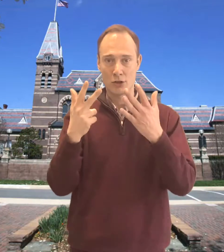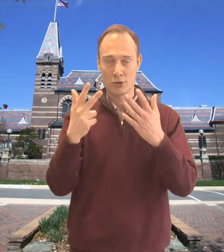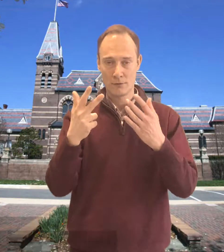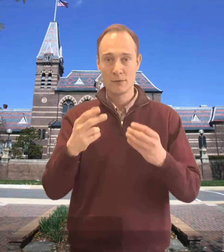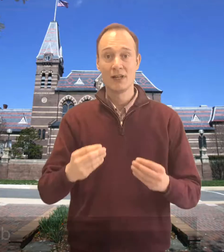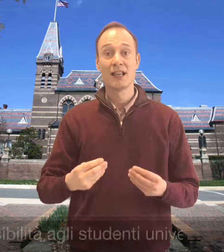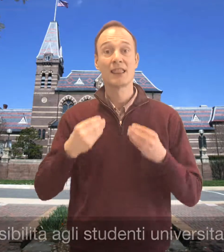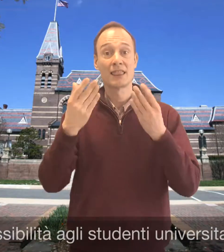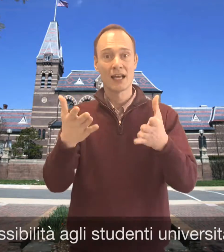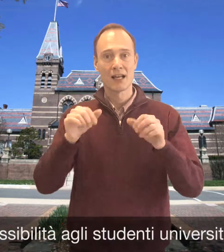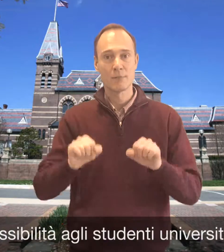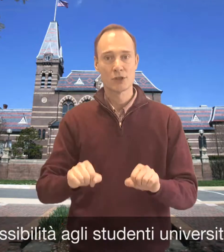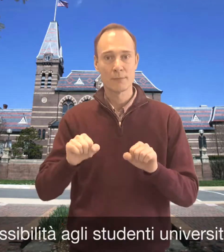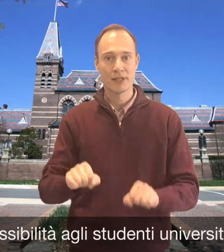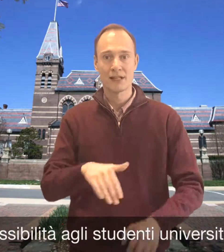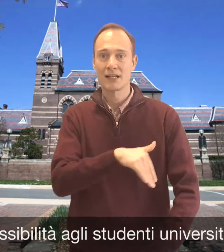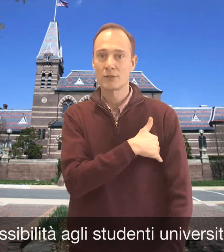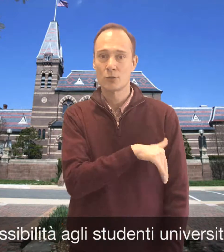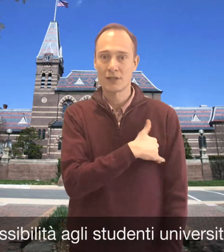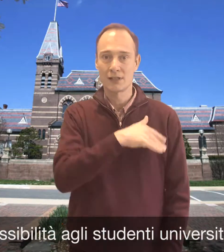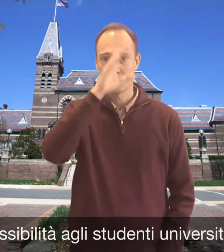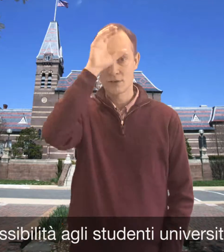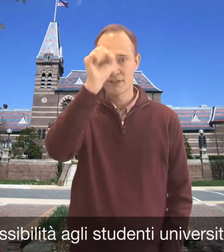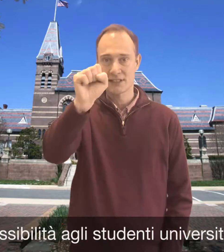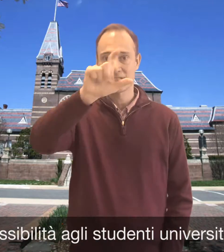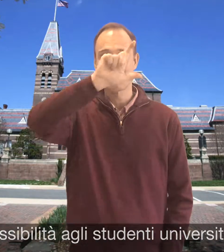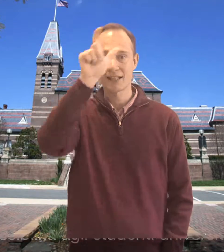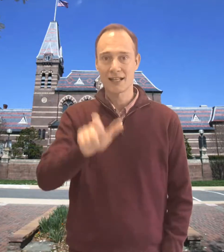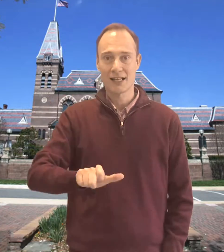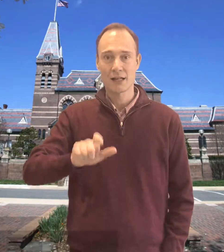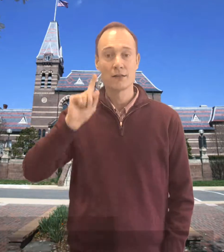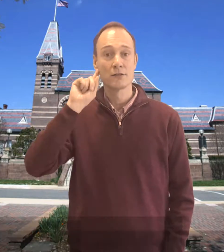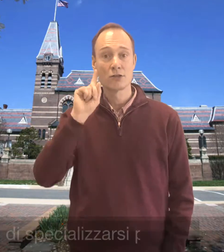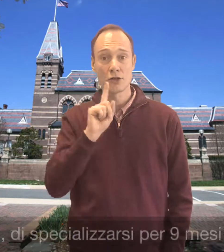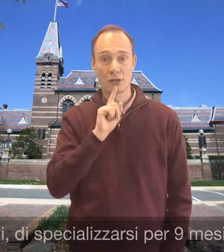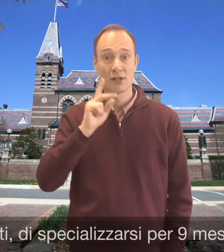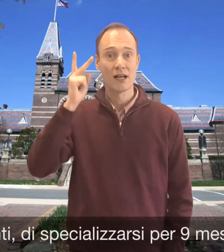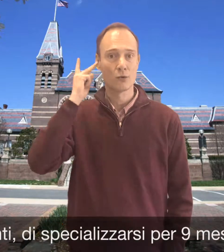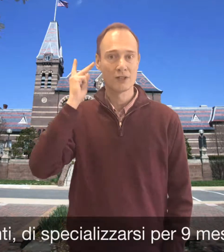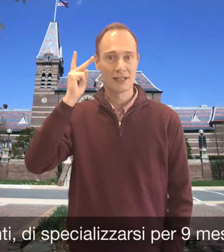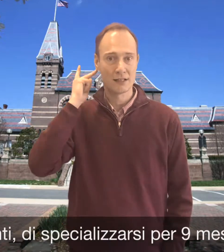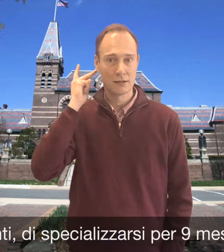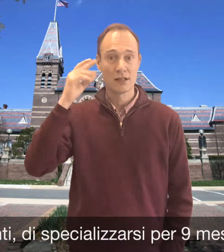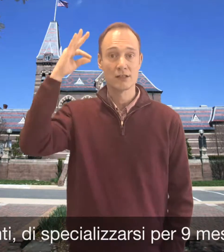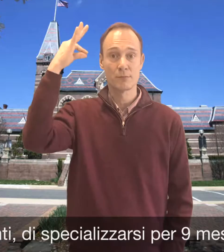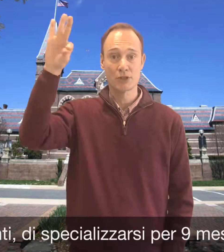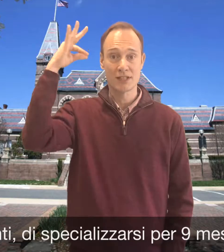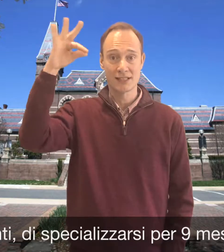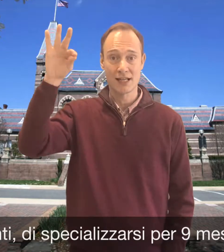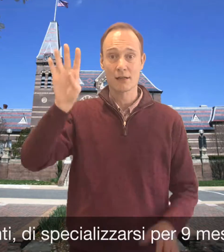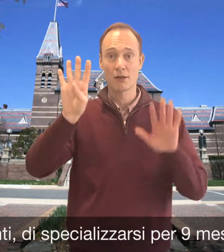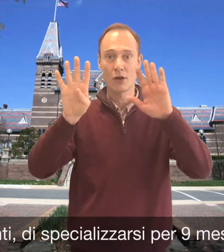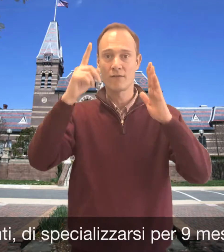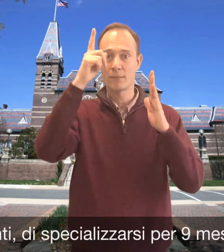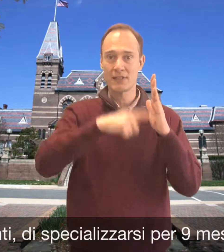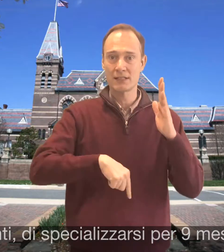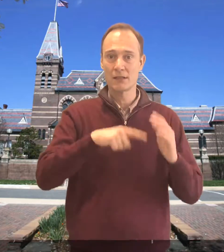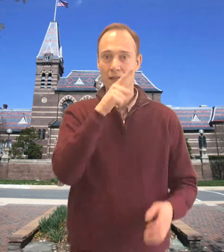italiani, sordi o udenti, di specializzarsi per nove mesi in America nelle